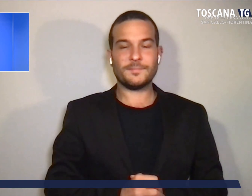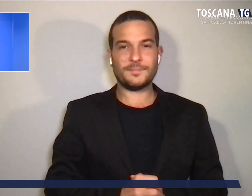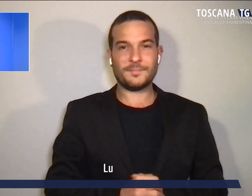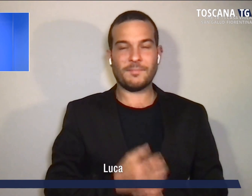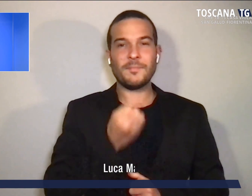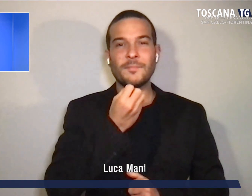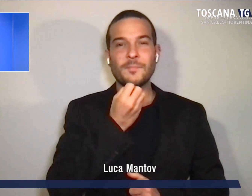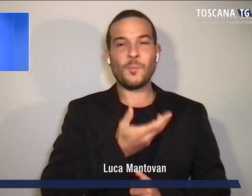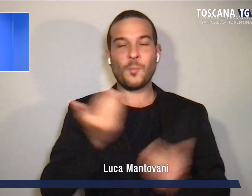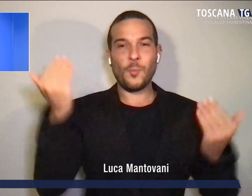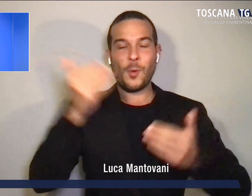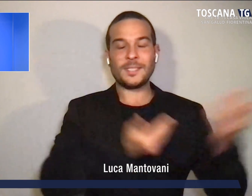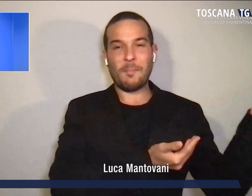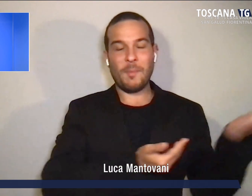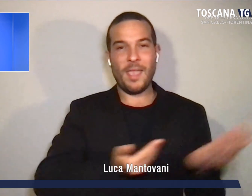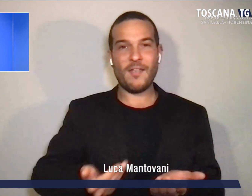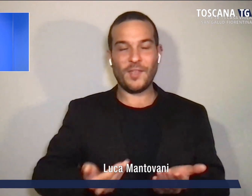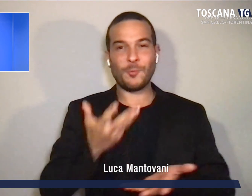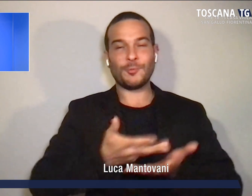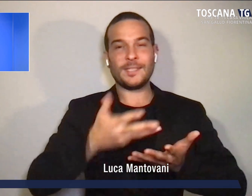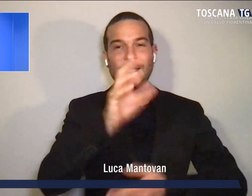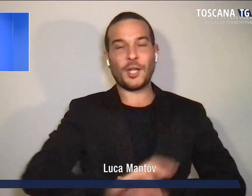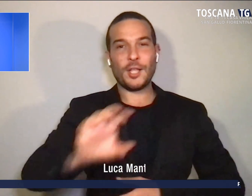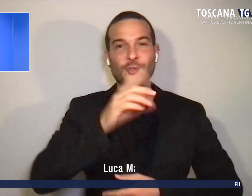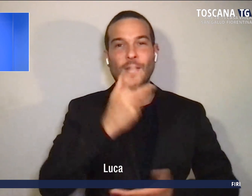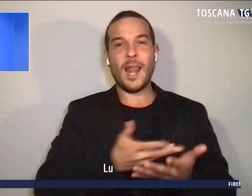Edizione regionale del Telegiornale dei Segni.